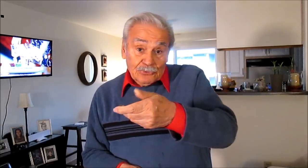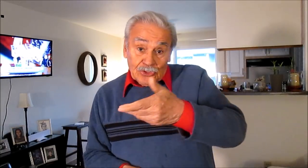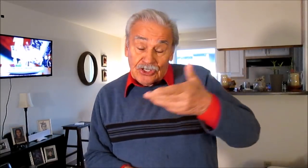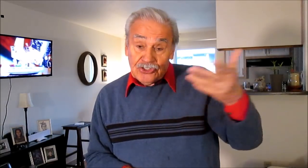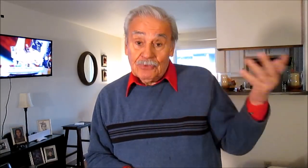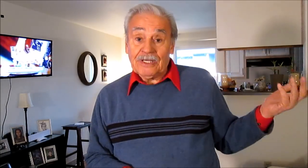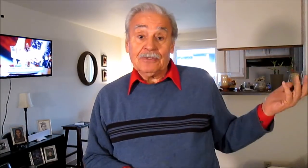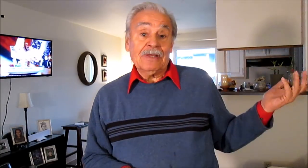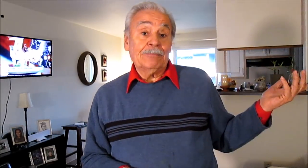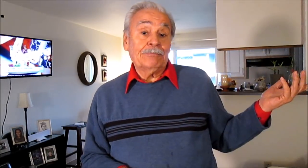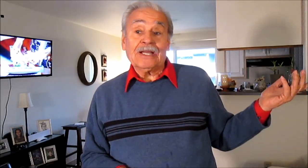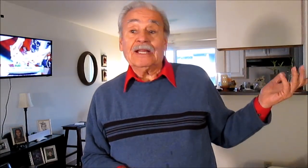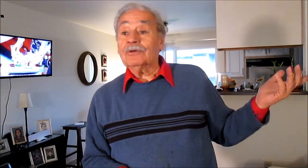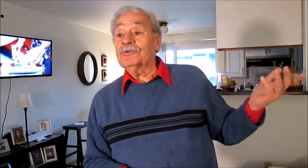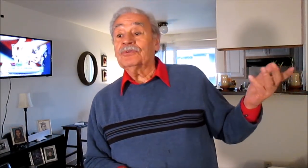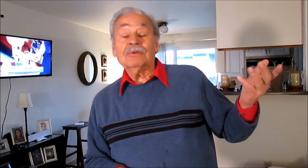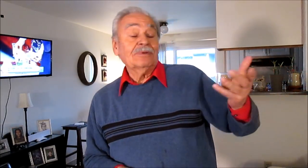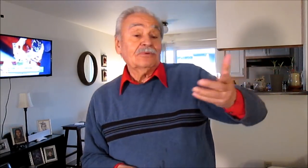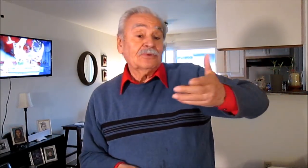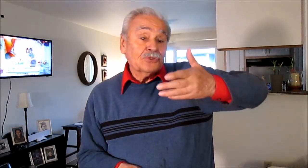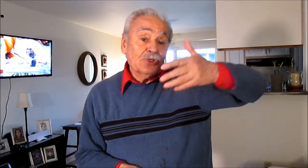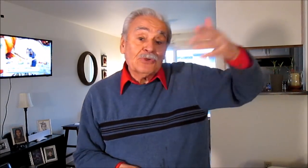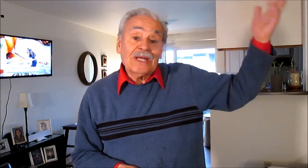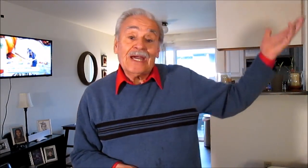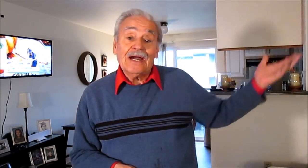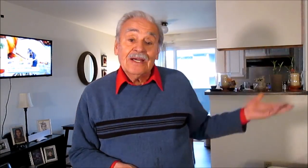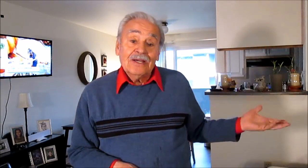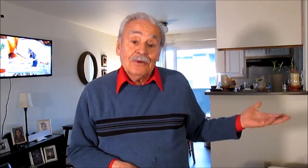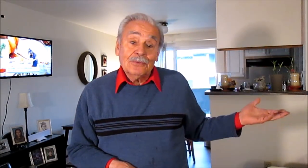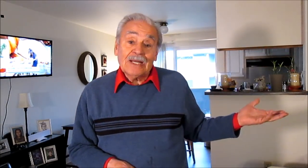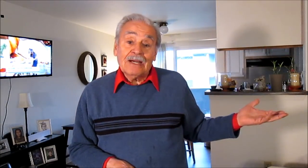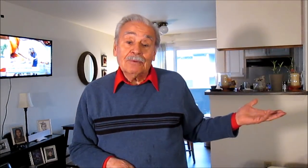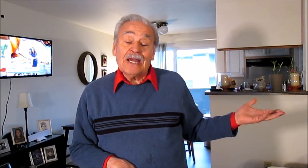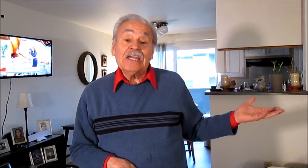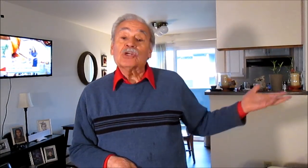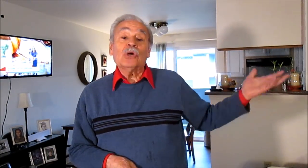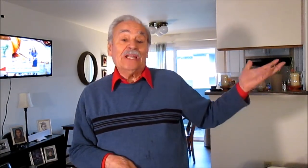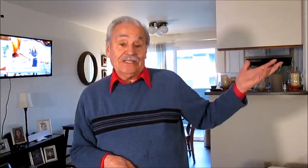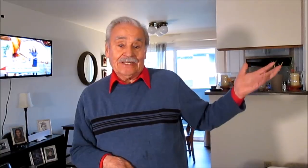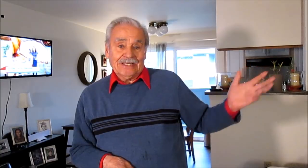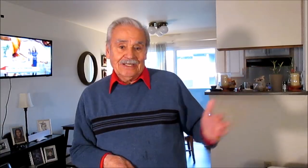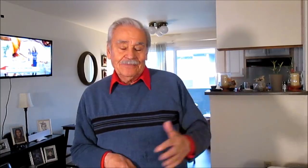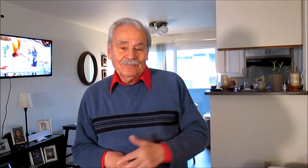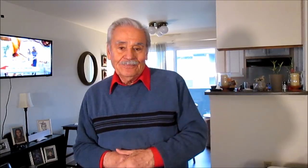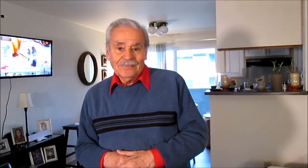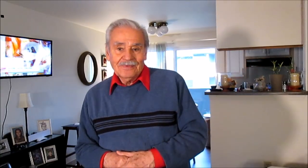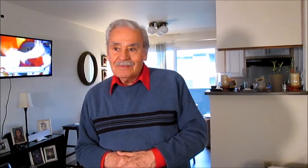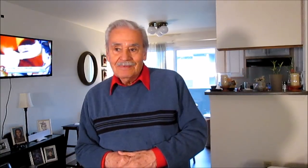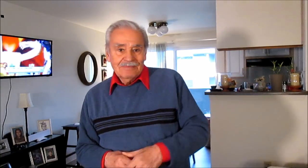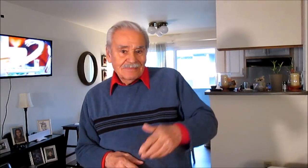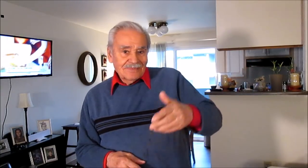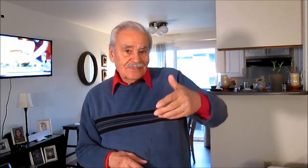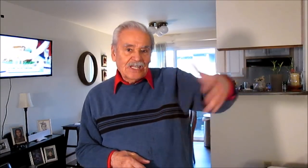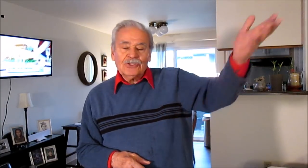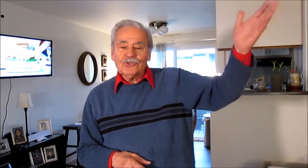autorización para construir una hidroeléctrica 150